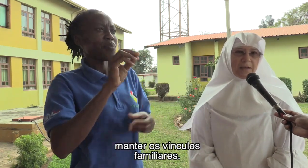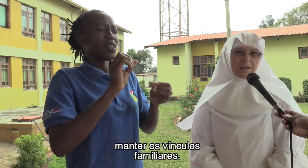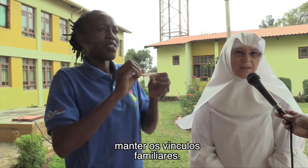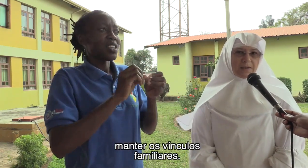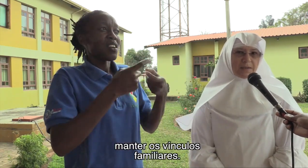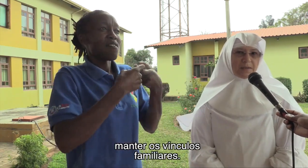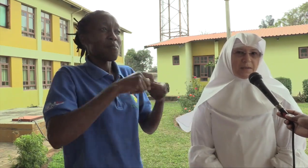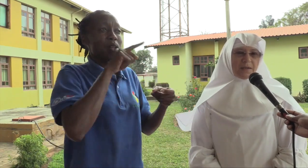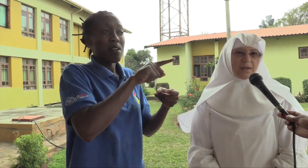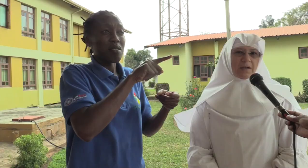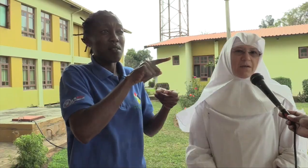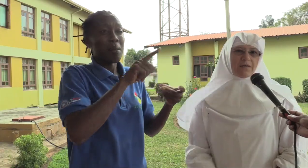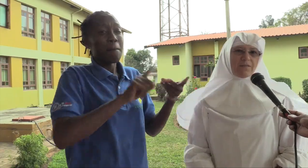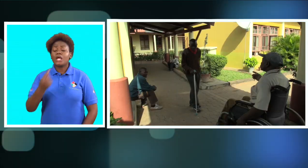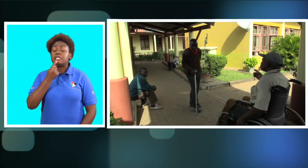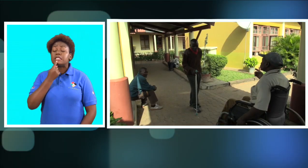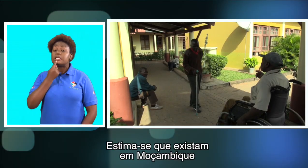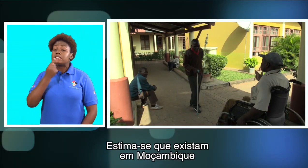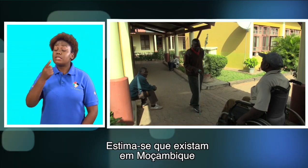familiares